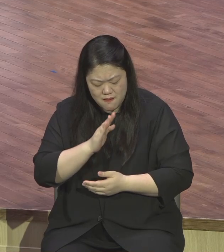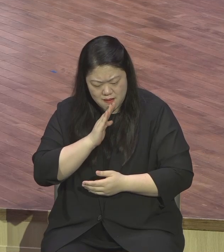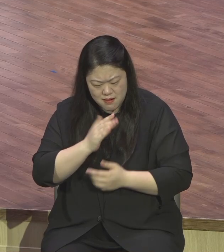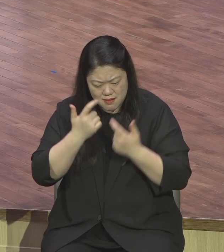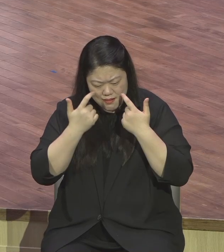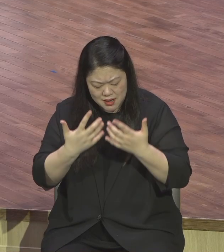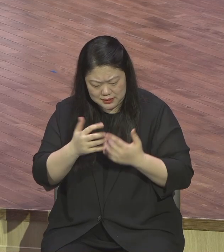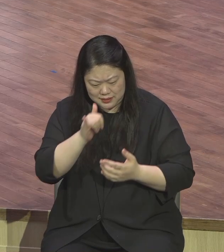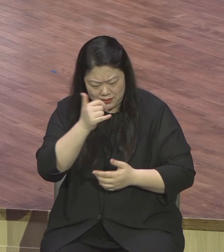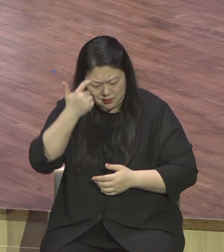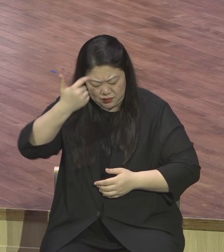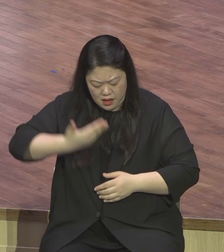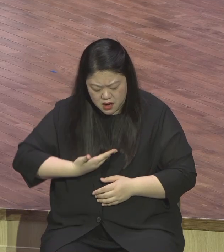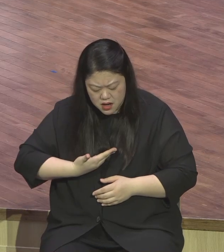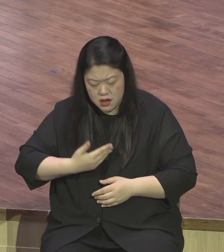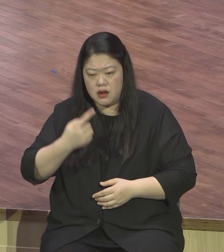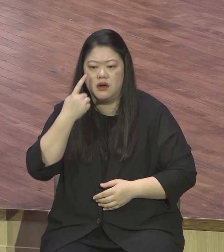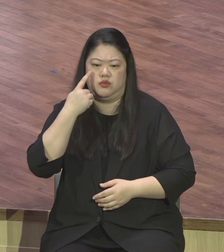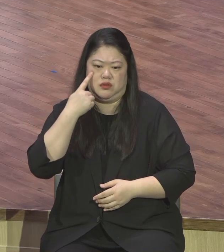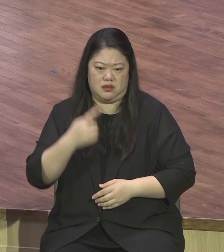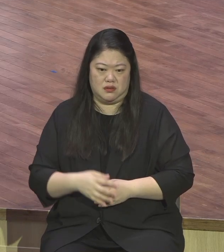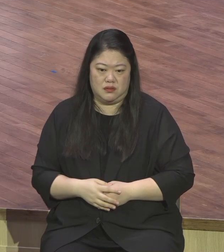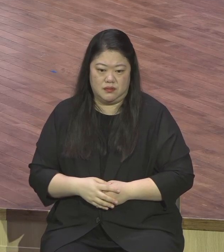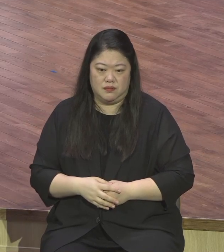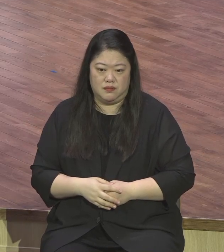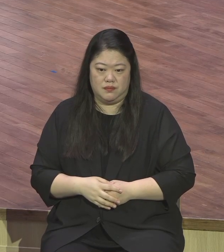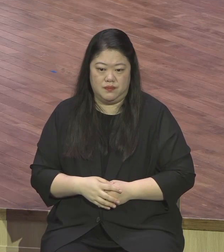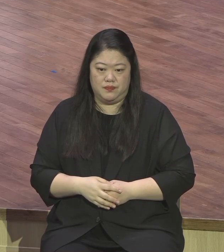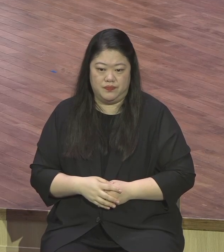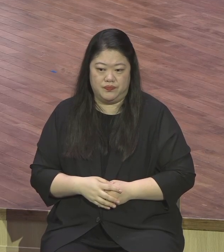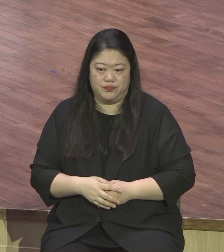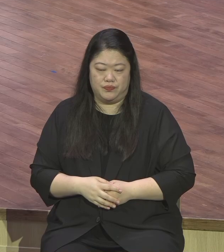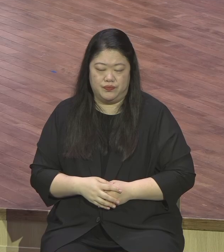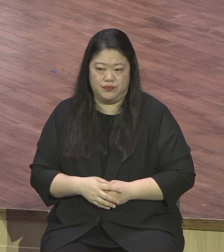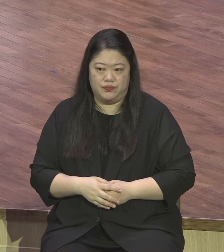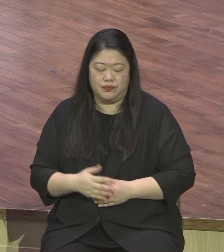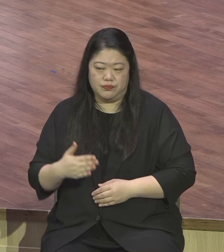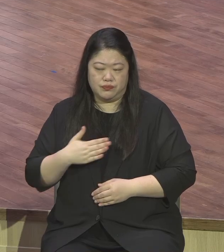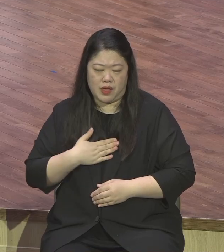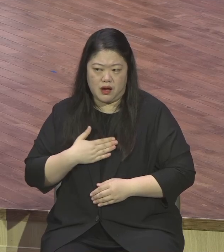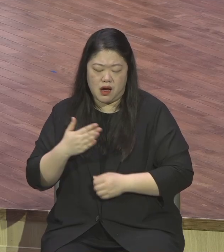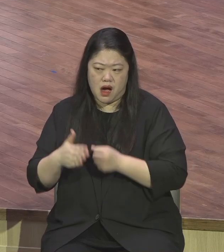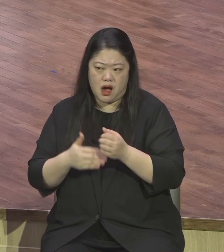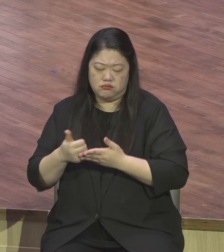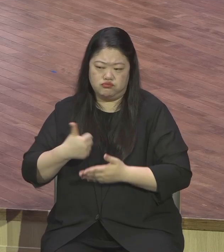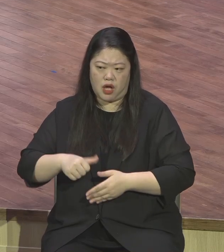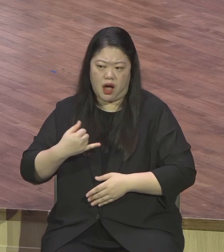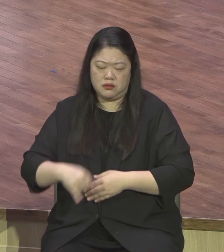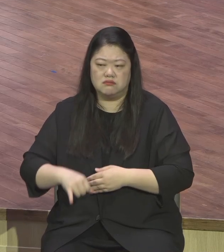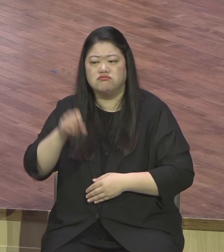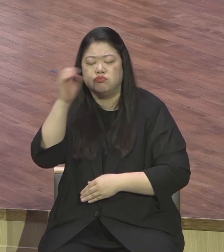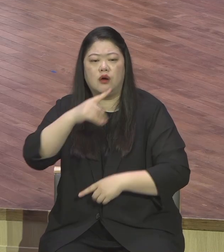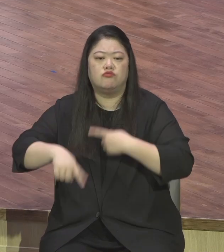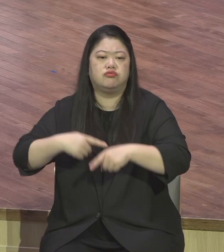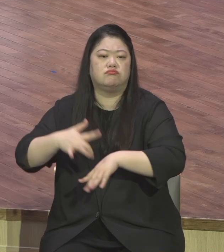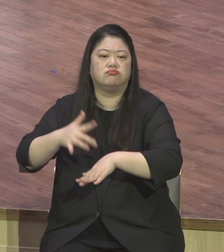감사 신앙 백성으로 하나님의 자녀로 구원 받은 게 맞냐 확인해야 돼요 감격